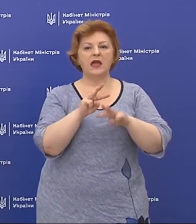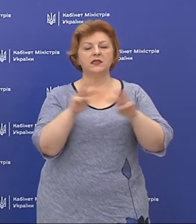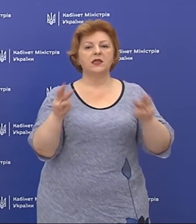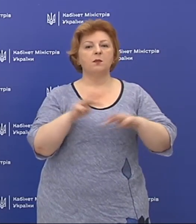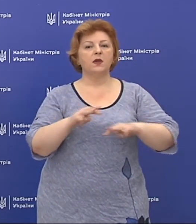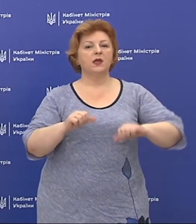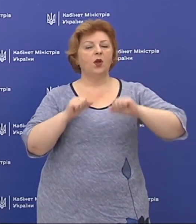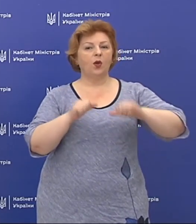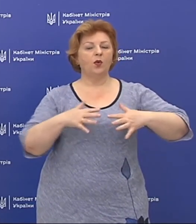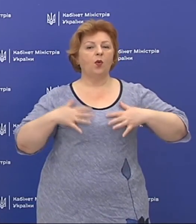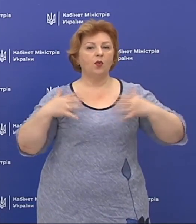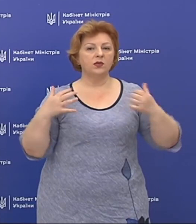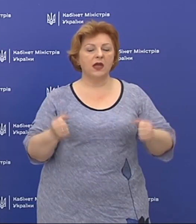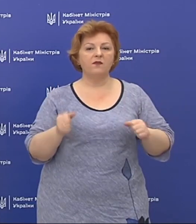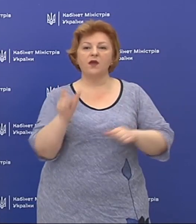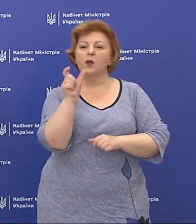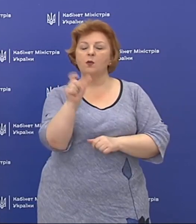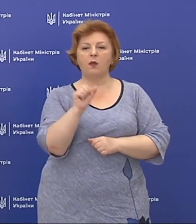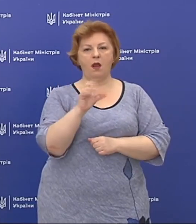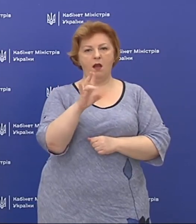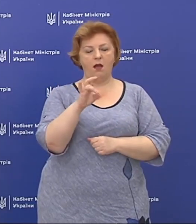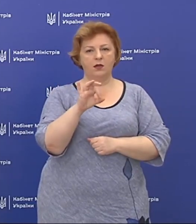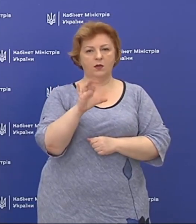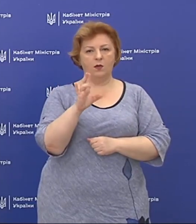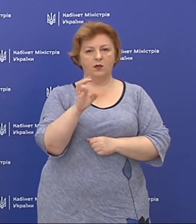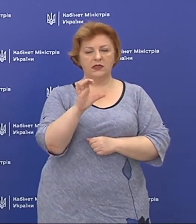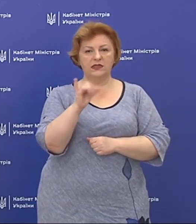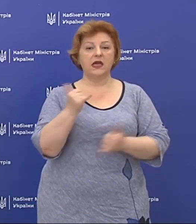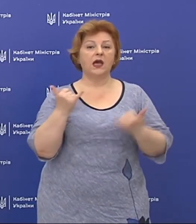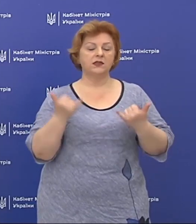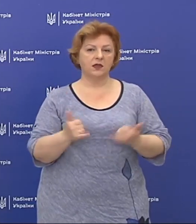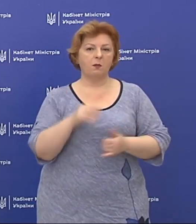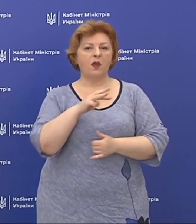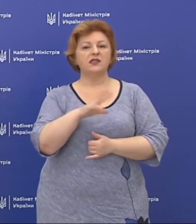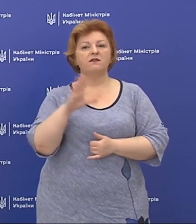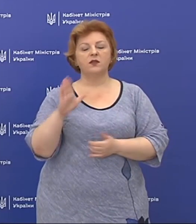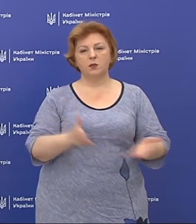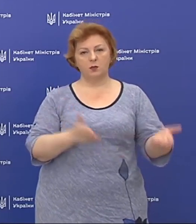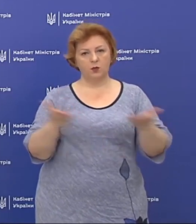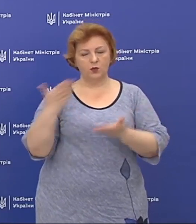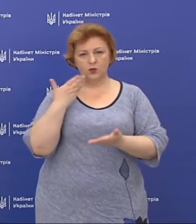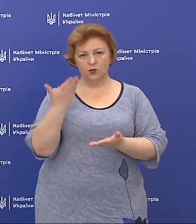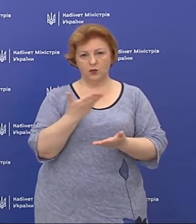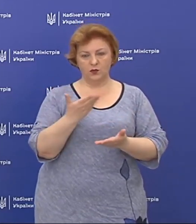Міністерство охорони здоров'я в рубриці «Анонси». А зараз Максим Володимирович, прошу вас до слова.